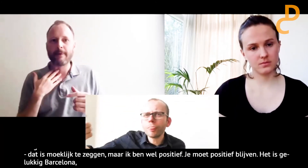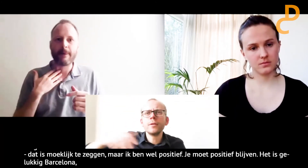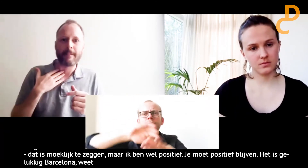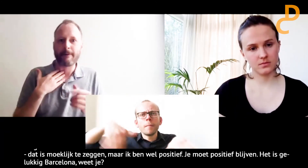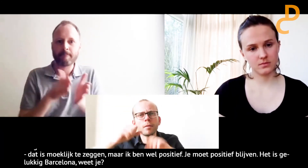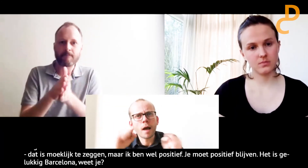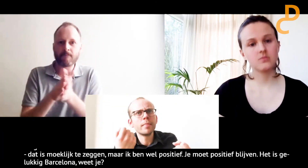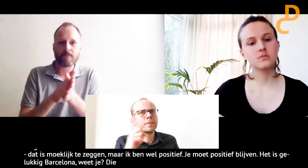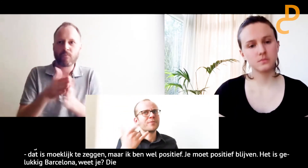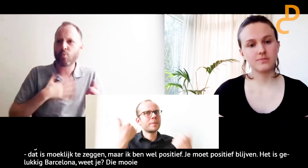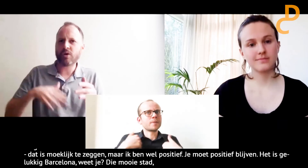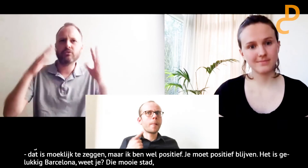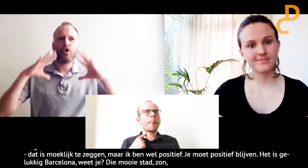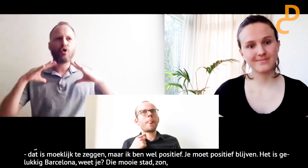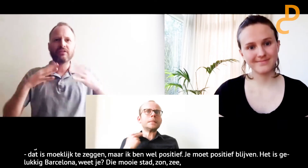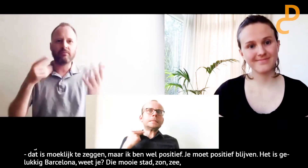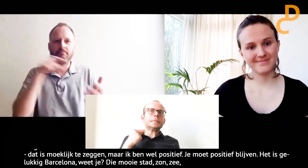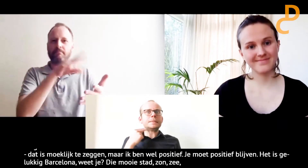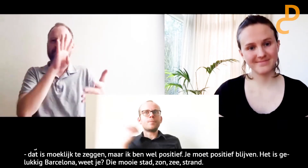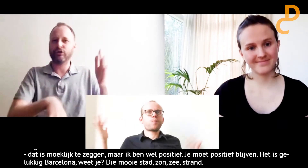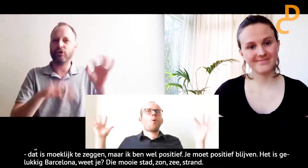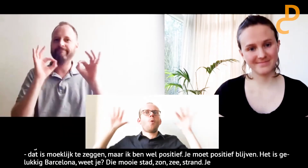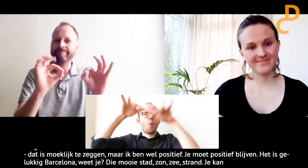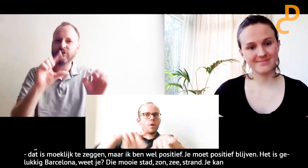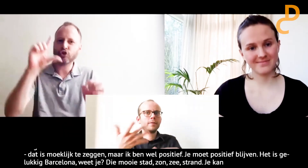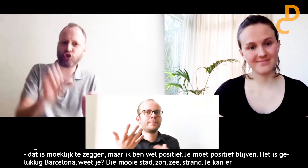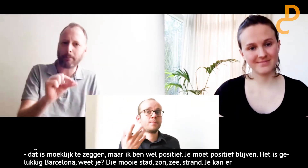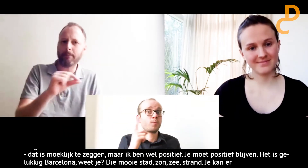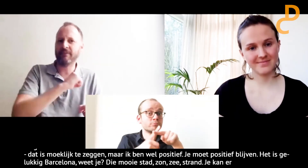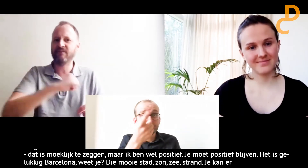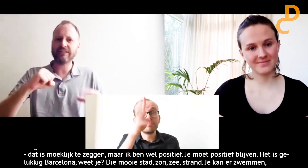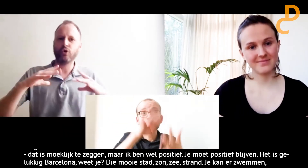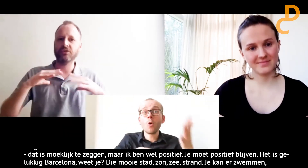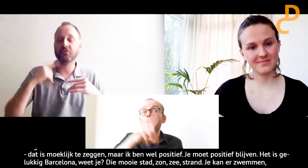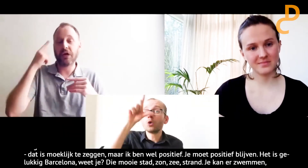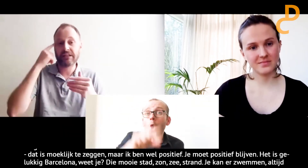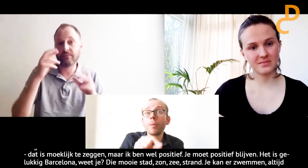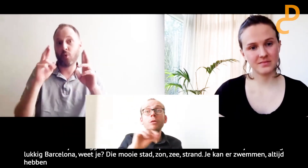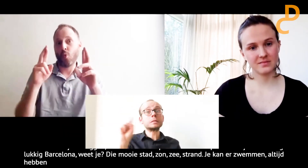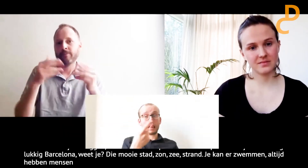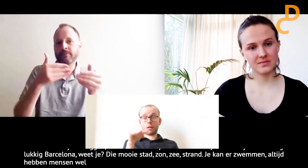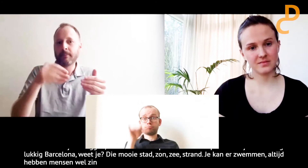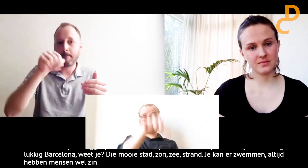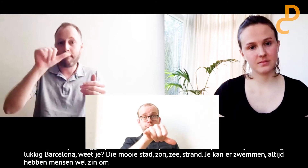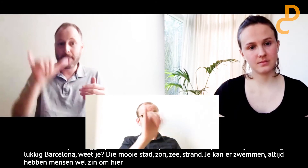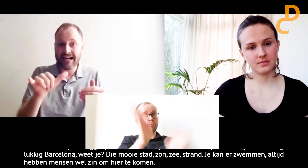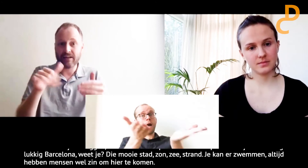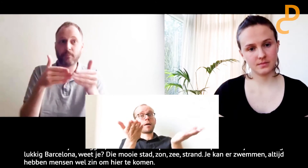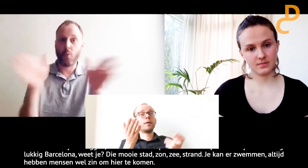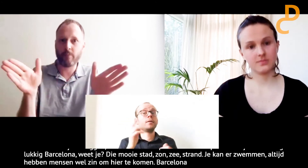Zon, zee, strand. Je kan zwemmen. Altijd hebben mensen wel zin om hier te komen. Weet je, Barcelona is goedkoop. Je kan er snel heen